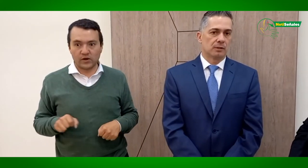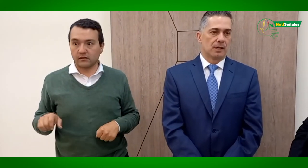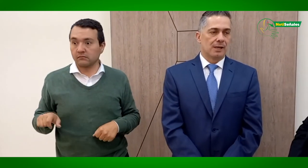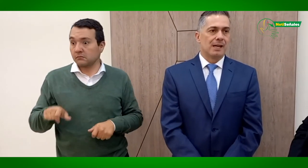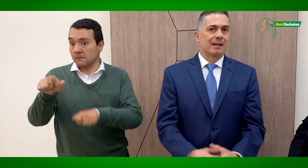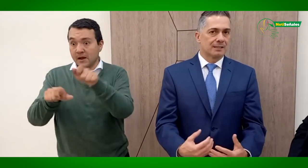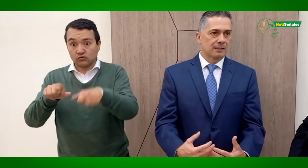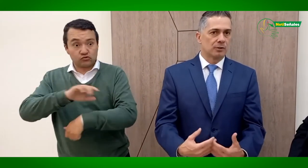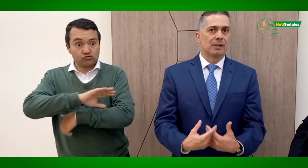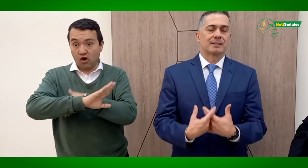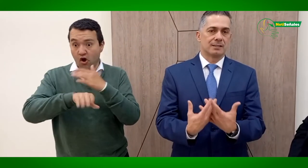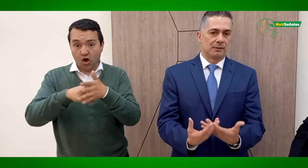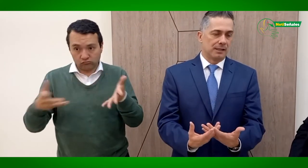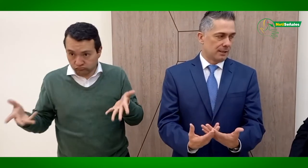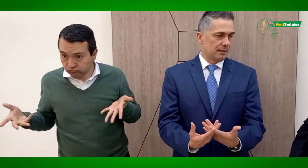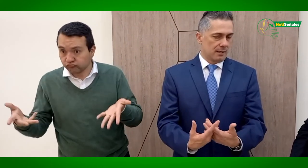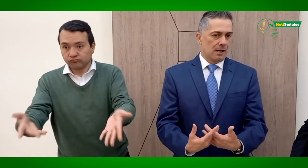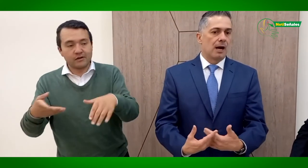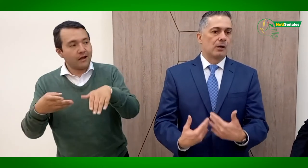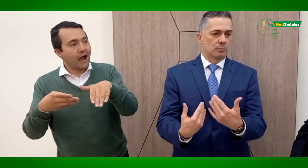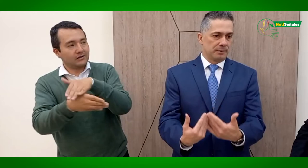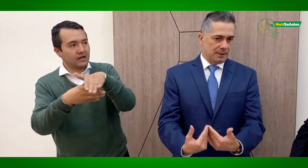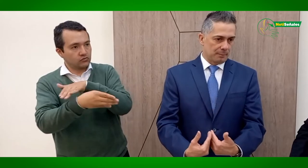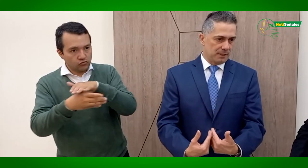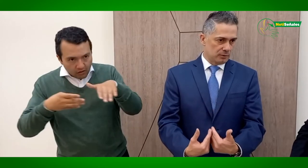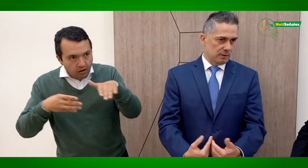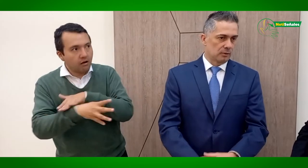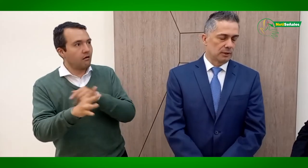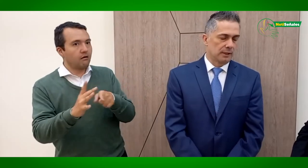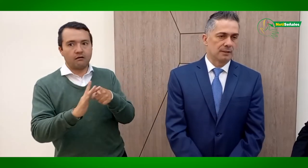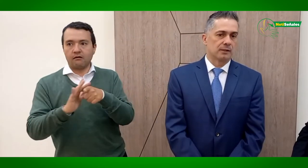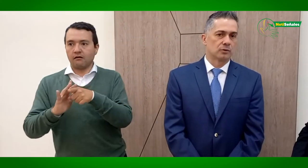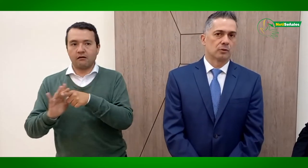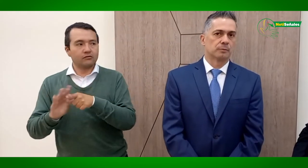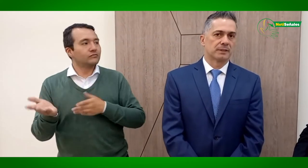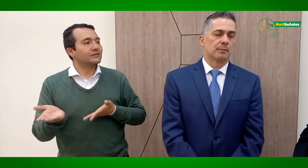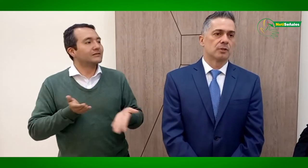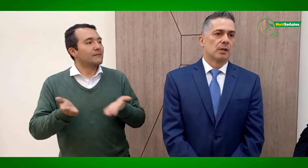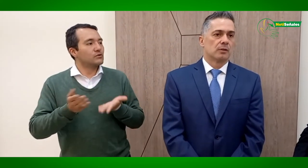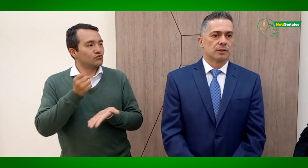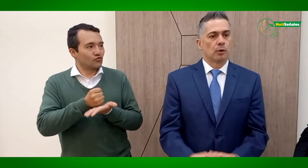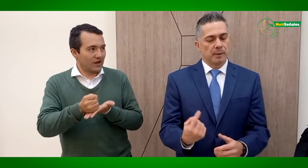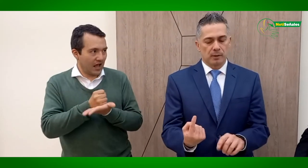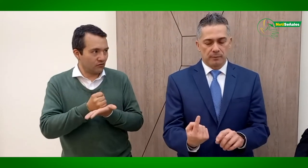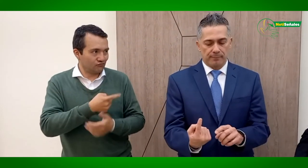el acceso y la accesibilidad a los servicios notariales que nosotros prestamos. Entonces, lo primero fue